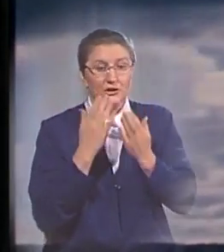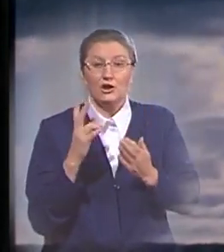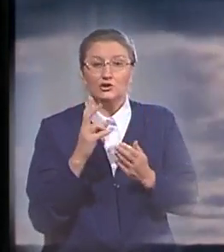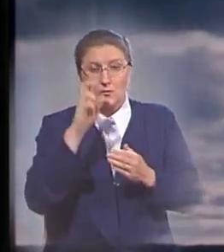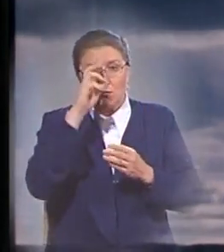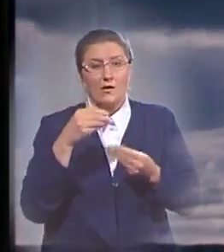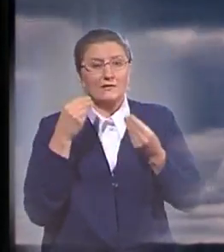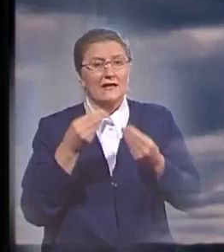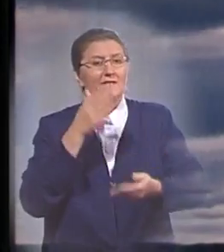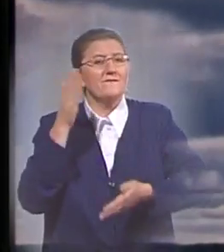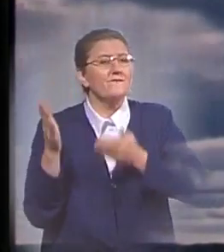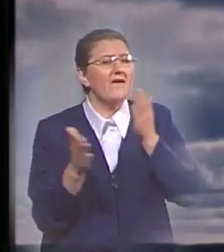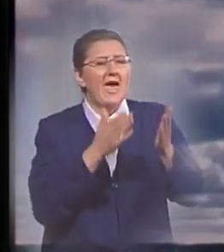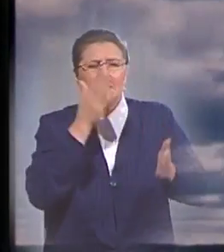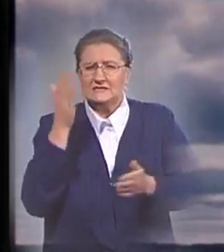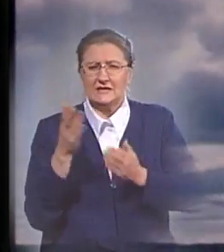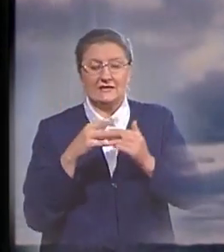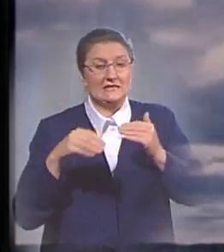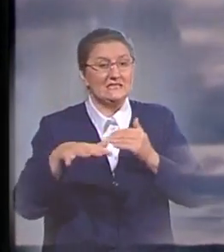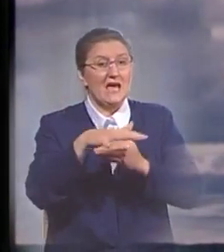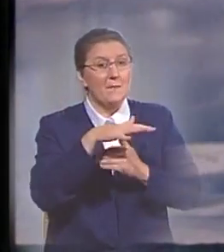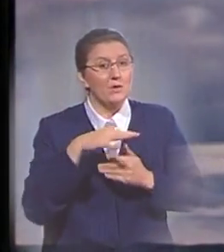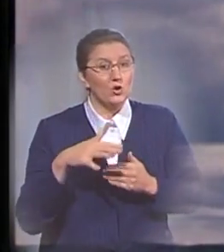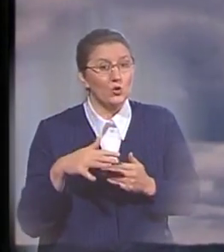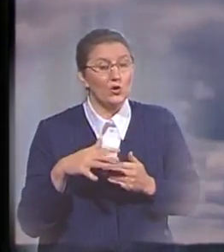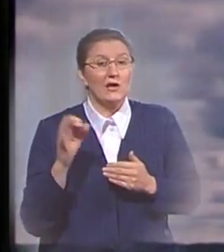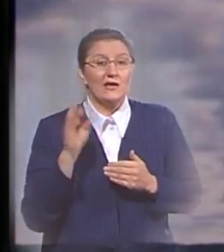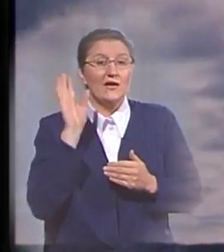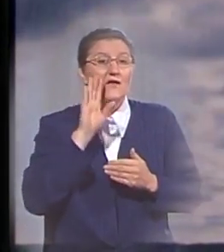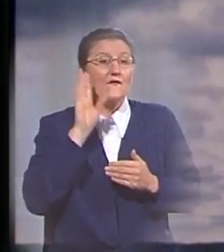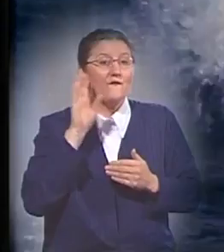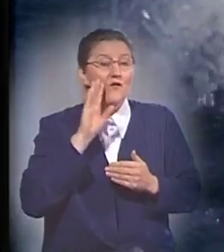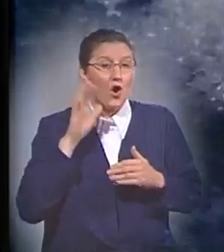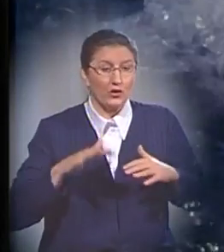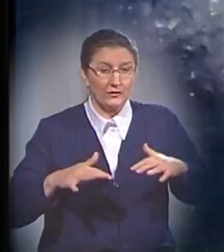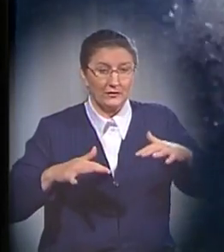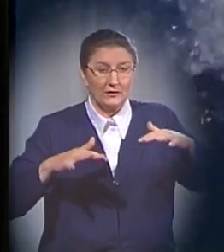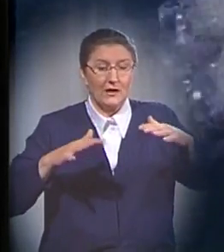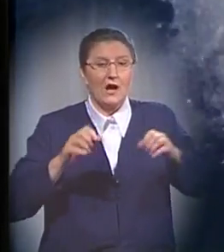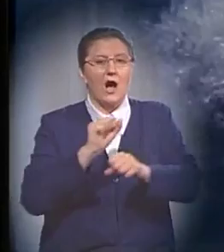Бог ветер на землю. И воды остановились.